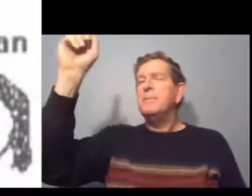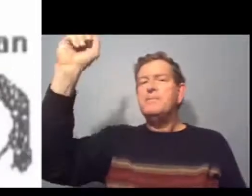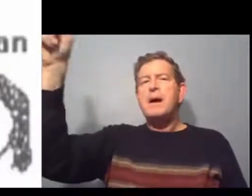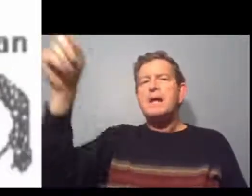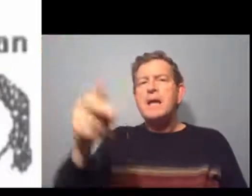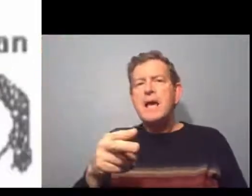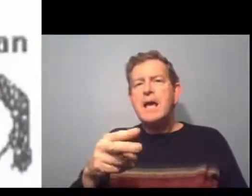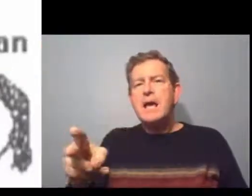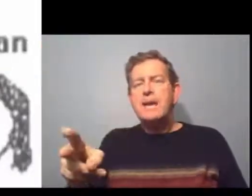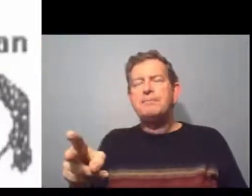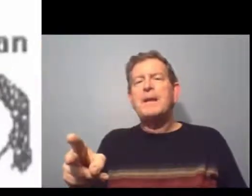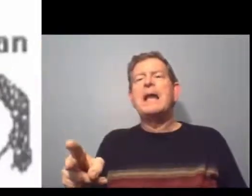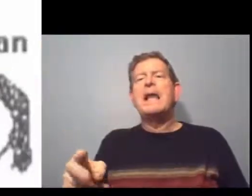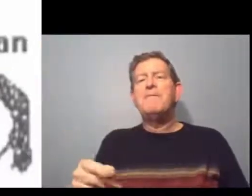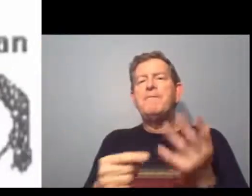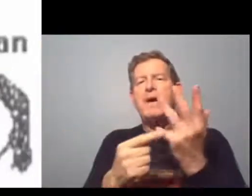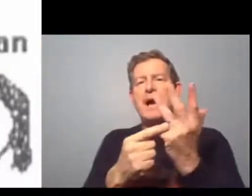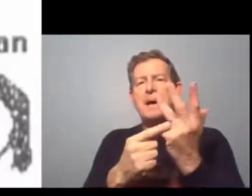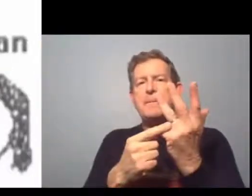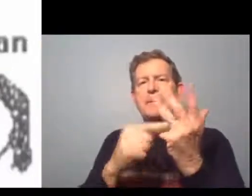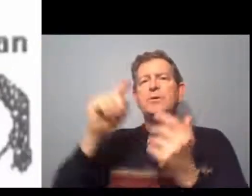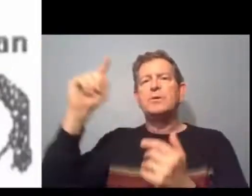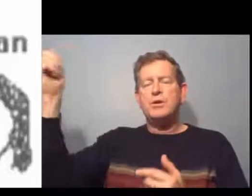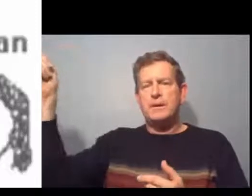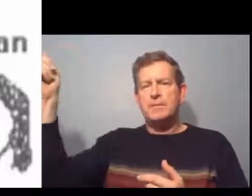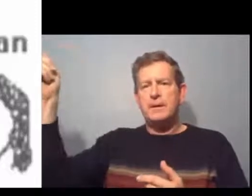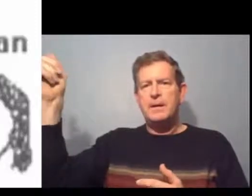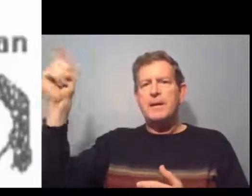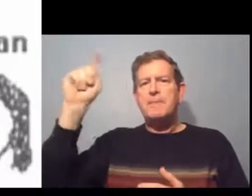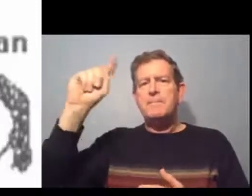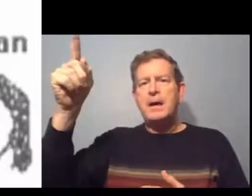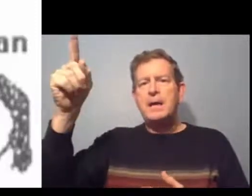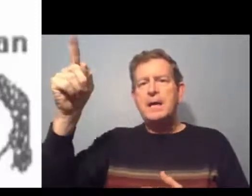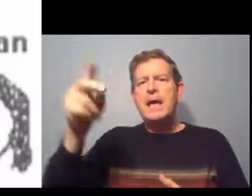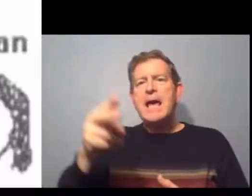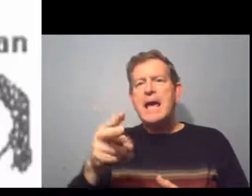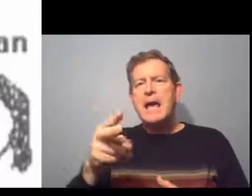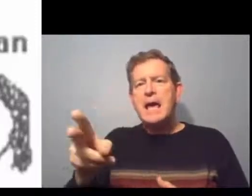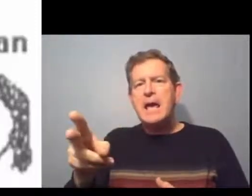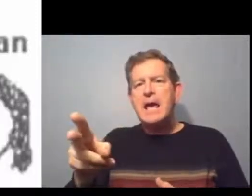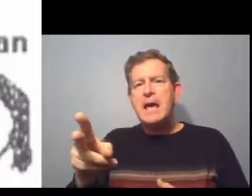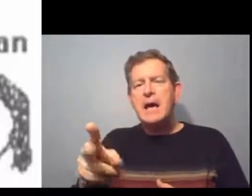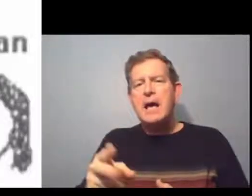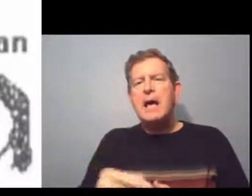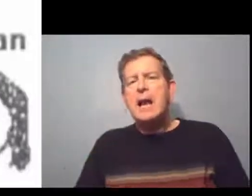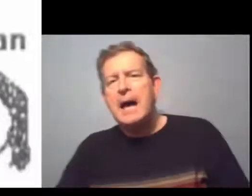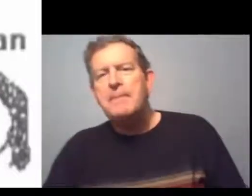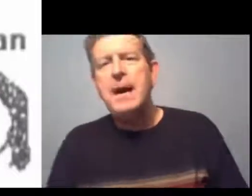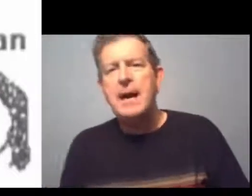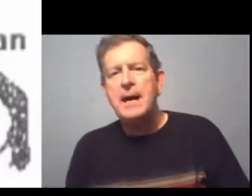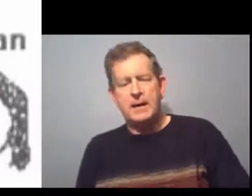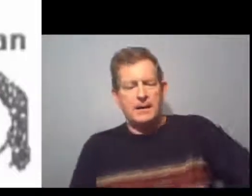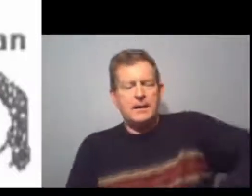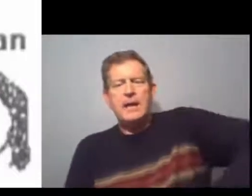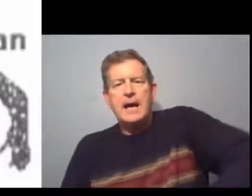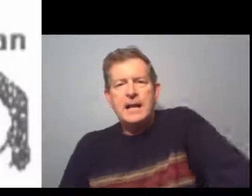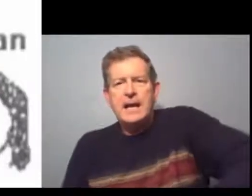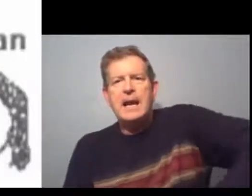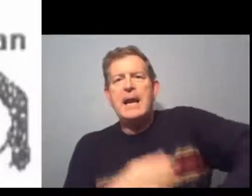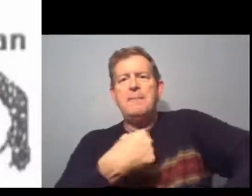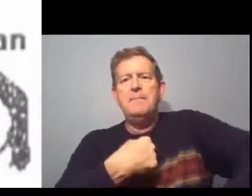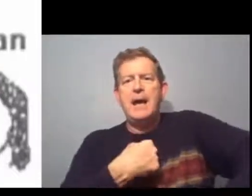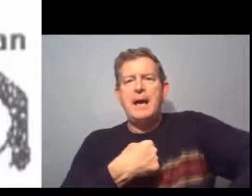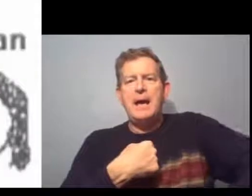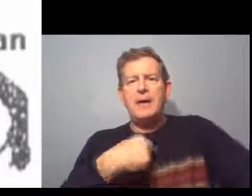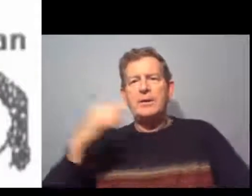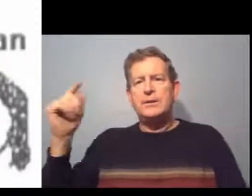Marie est la femme de Jim. Marie est la mère. Elle